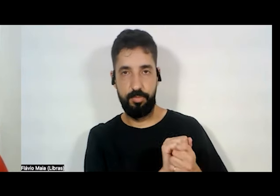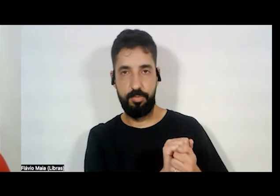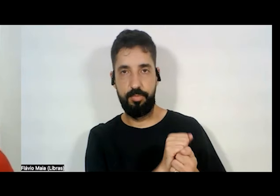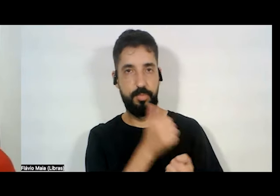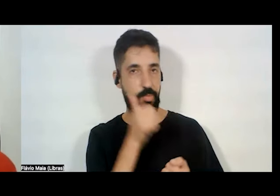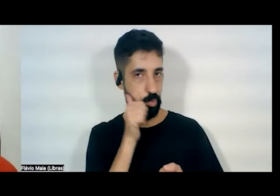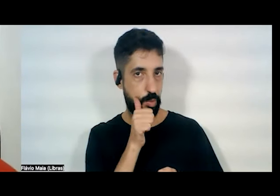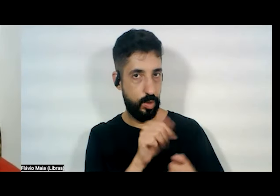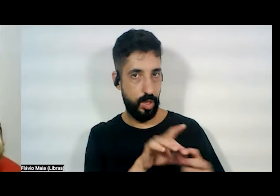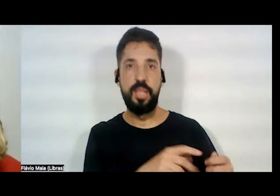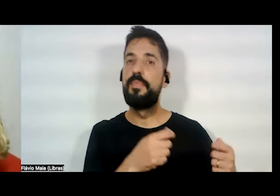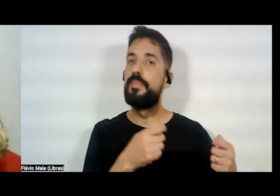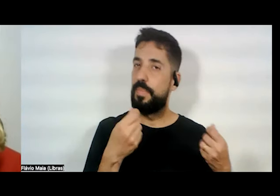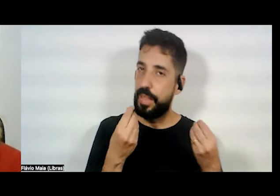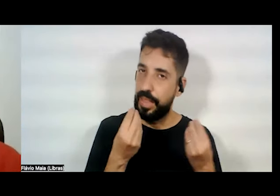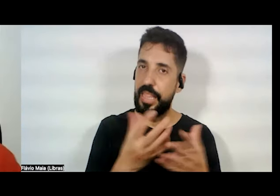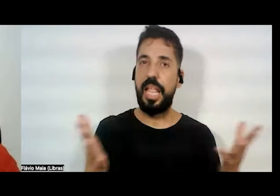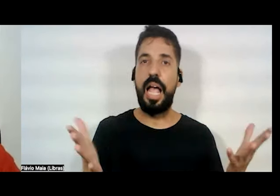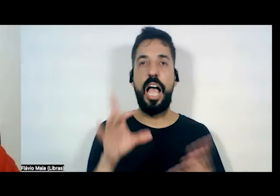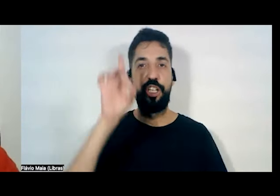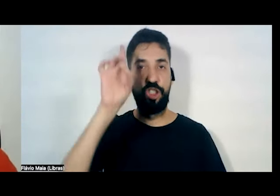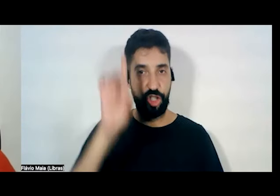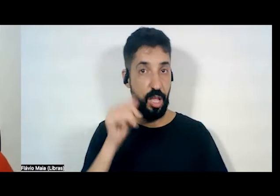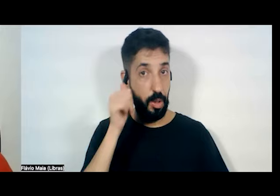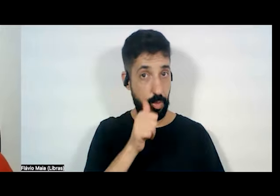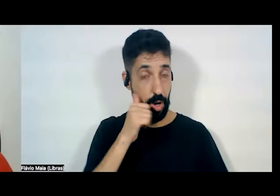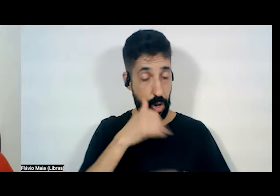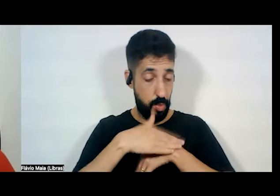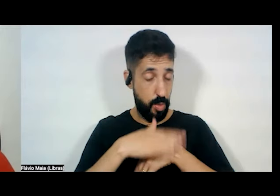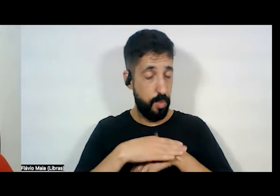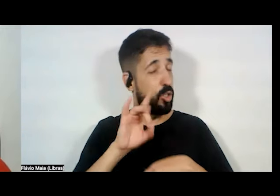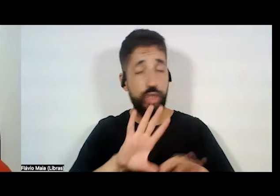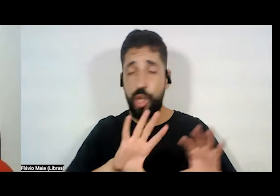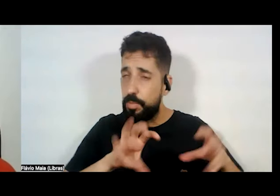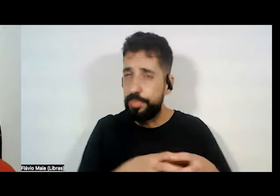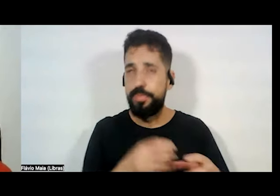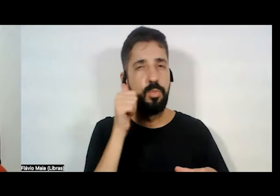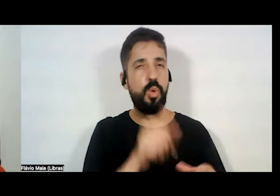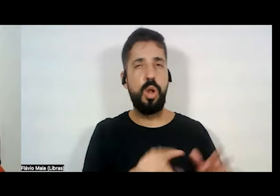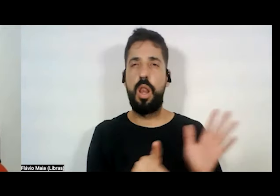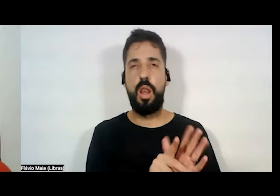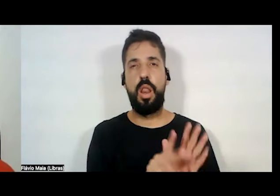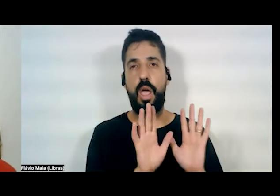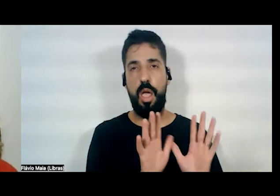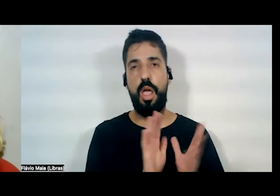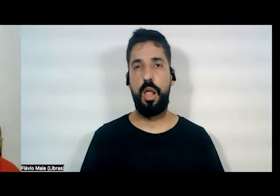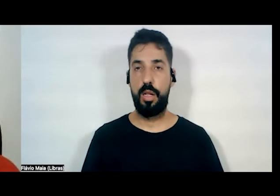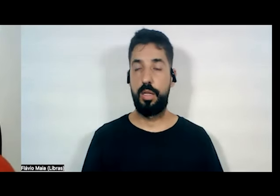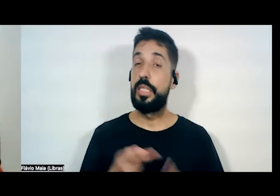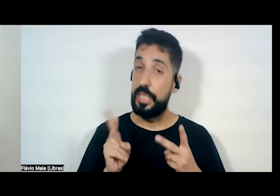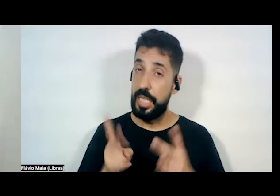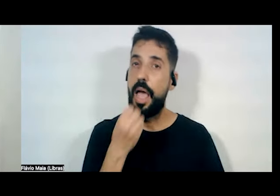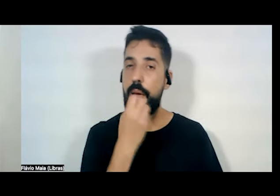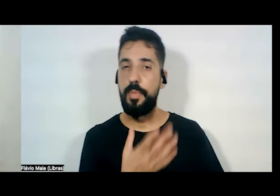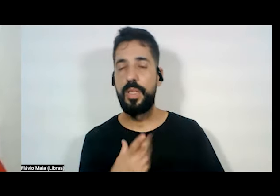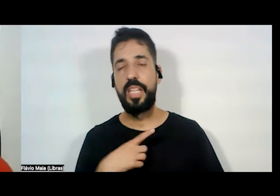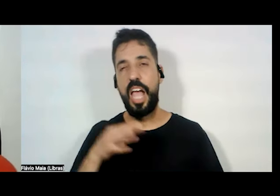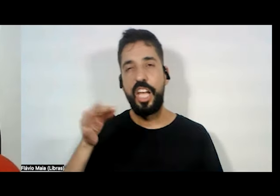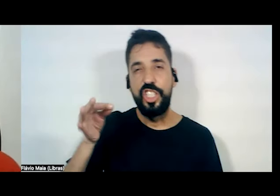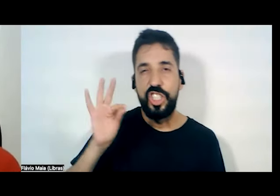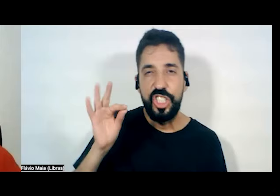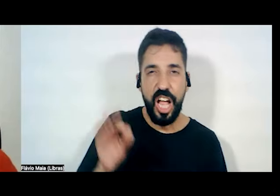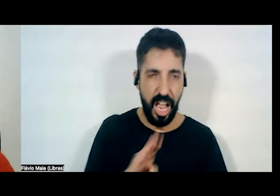mulheres de em alguns momentos estarmos entre nós e aí é sempre bom ter um chá, um bolo, uma